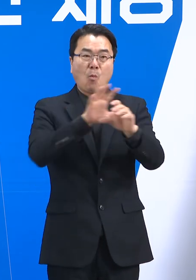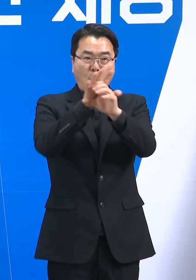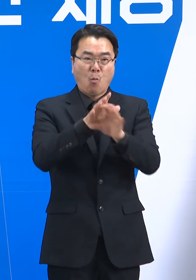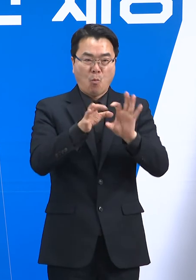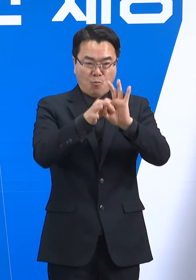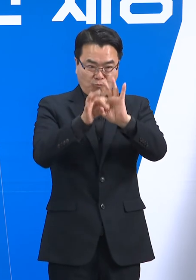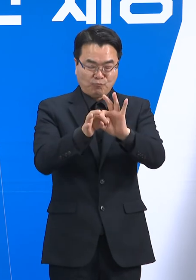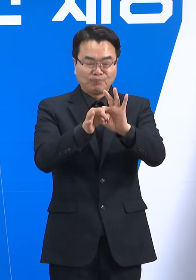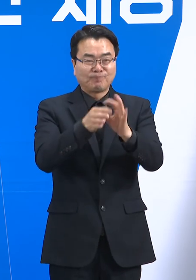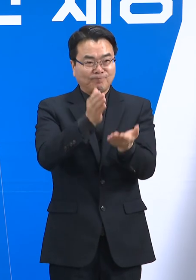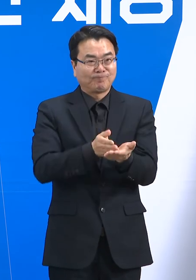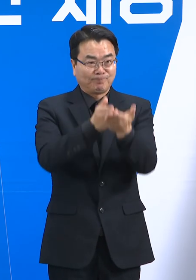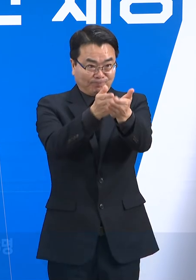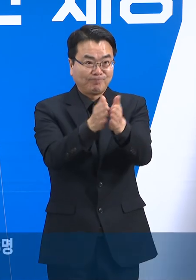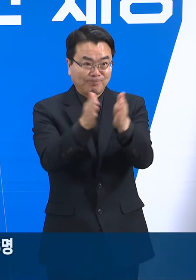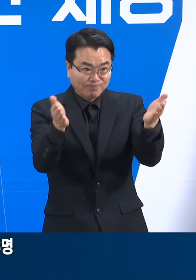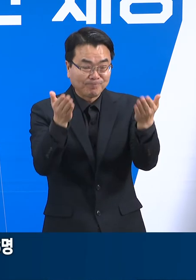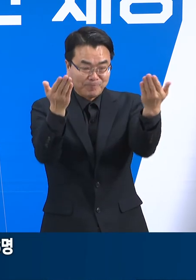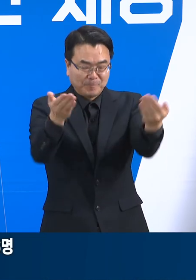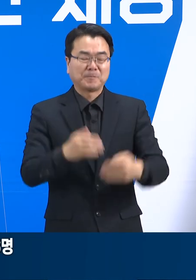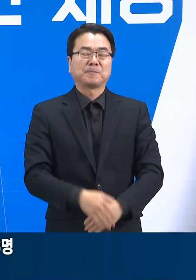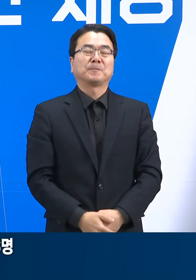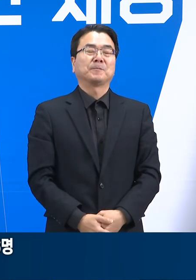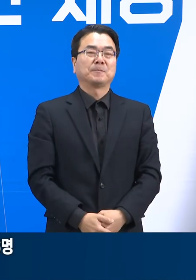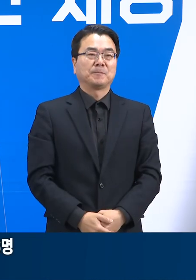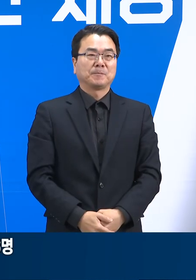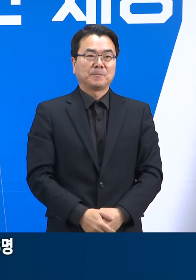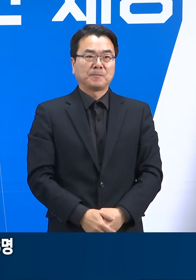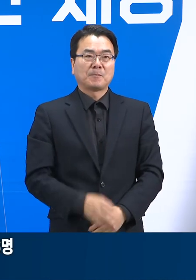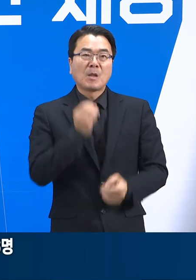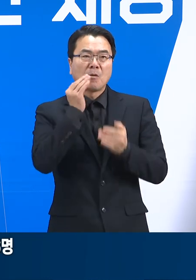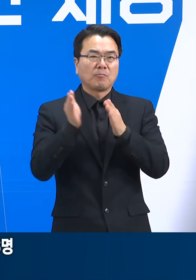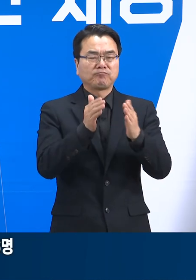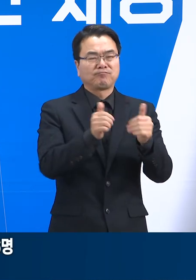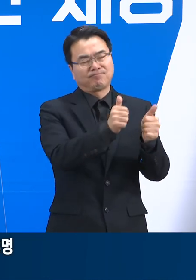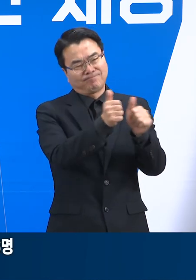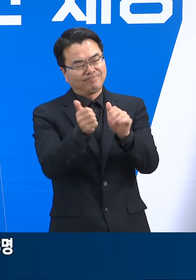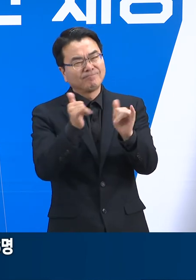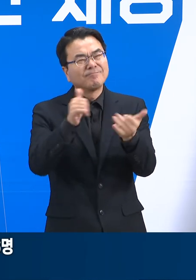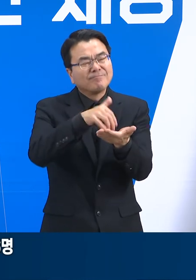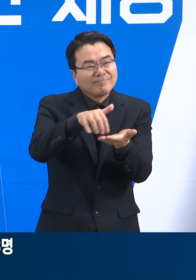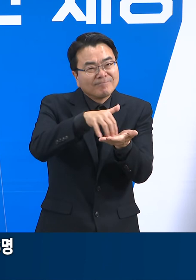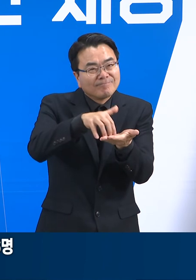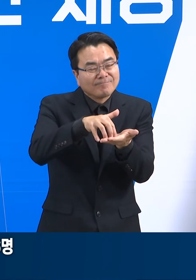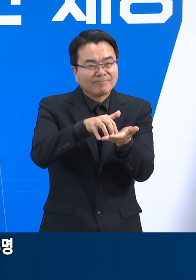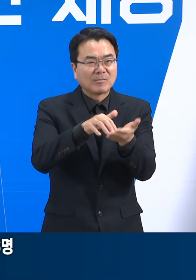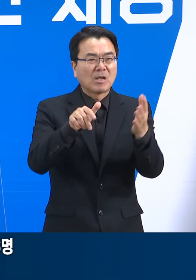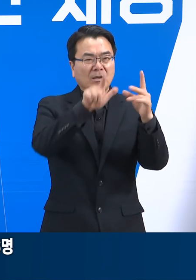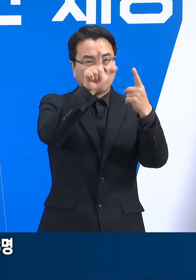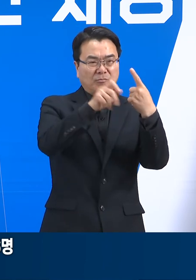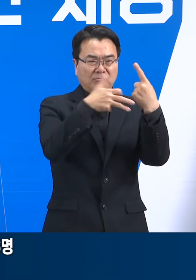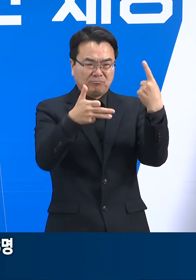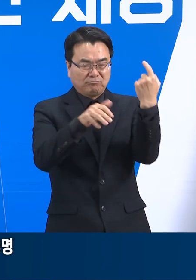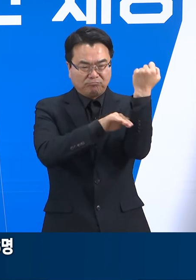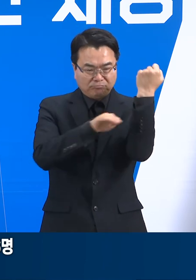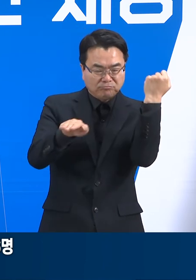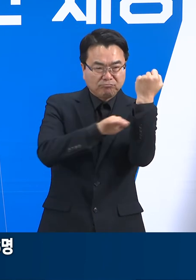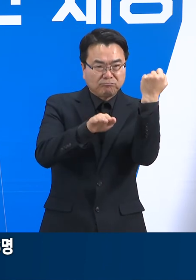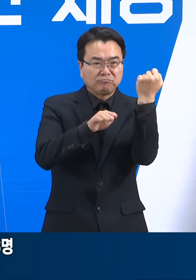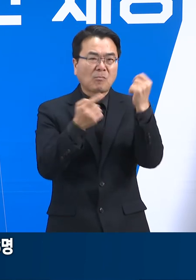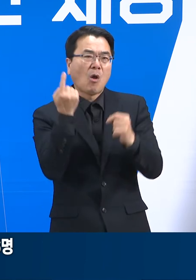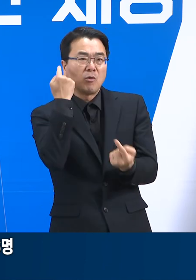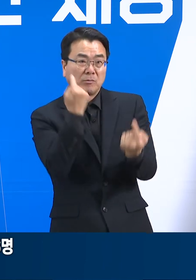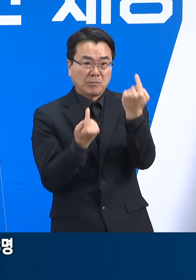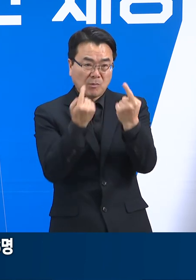정례 기자회견을 시작하겠습니다. 경기도 사망자 현황입니다. 1월 18일 0시 기준 경기도 사망자 수는 전일